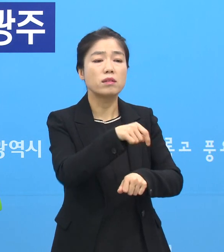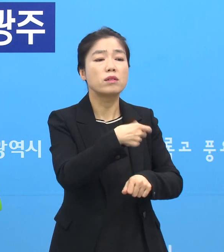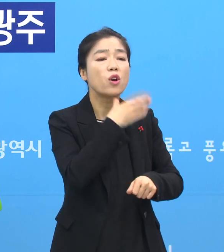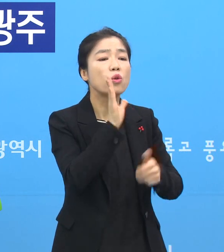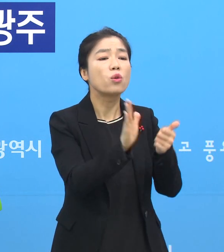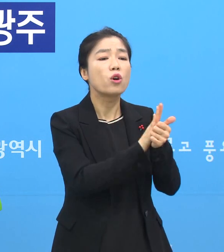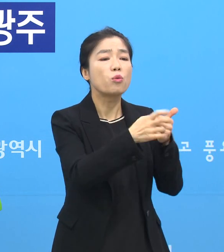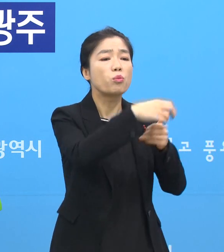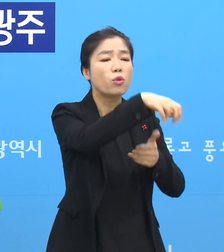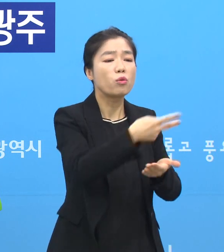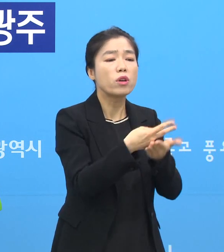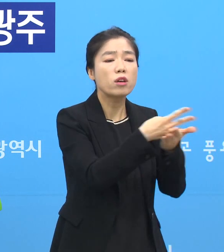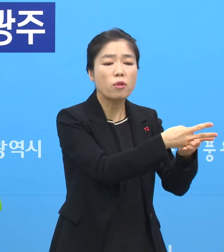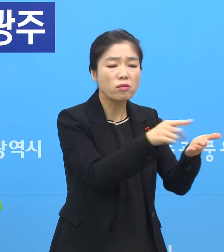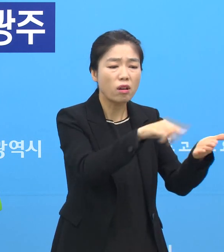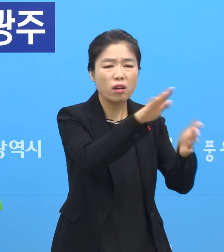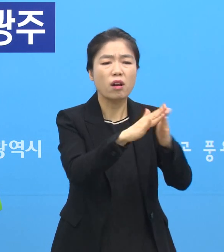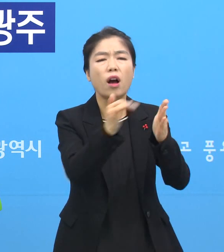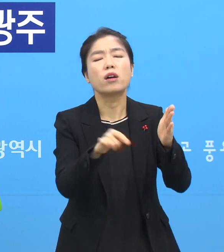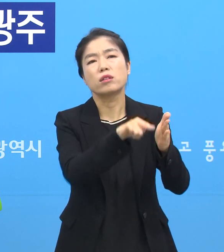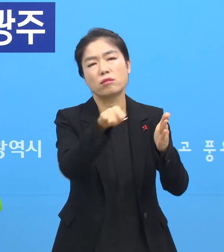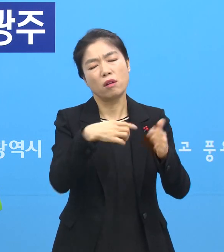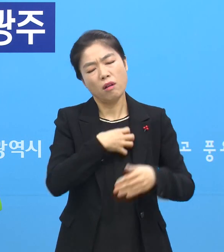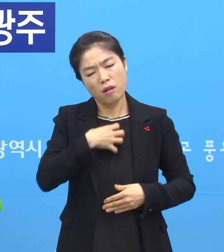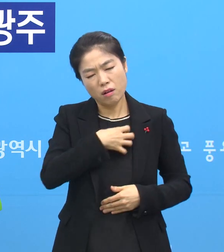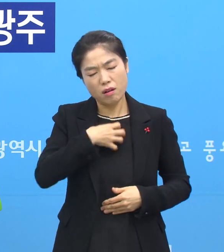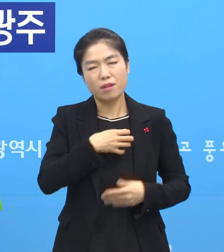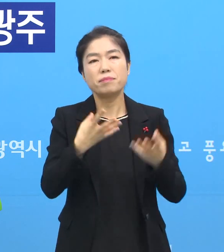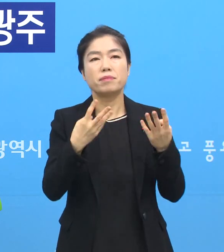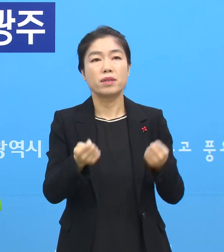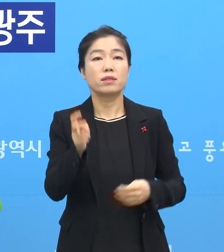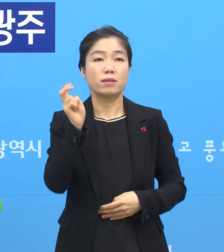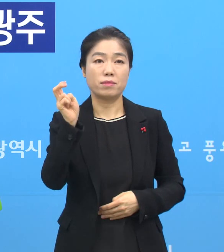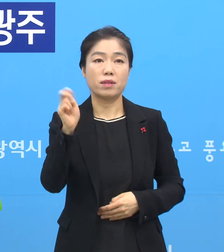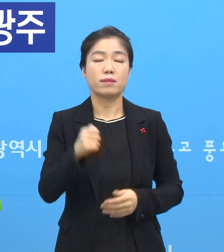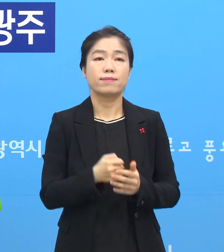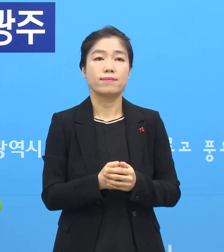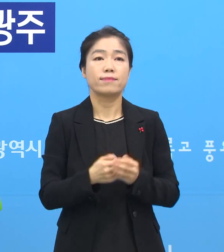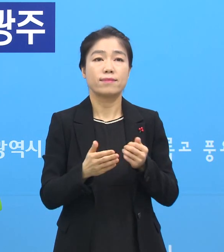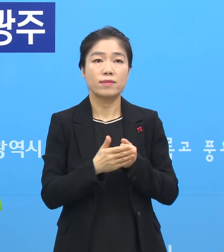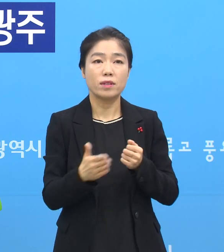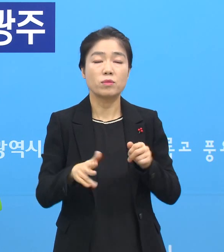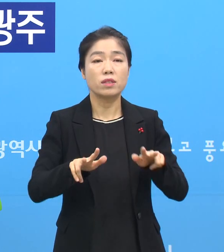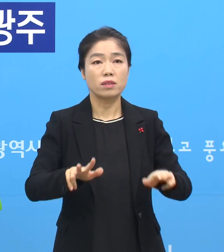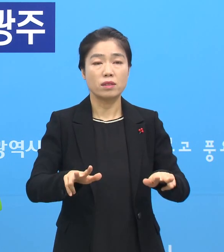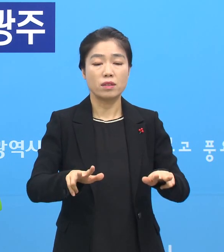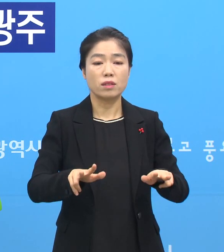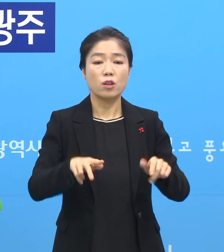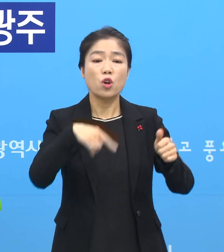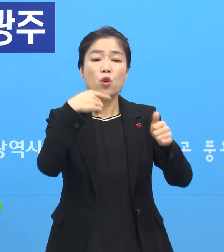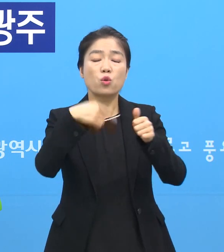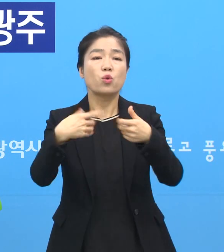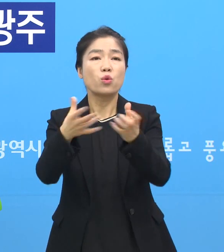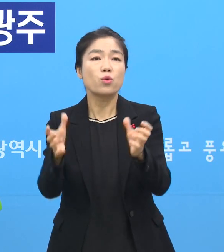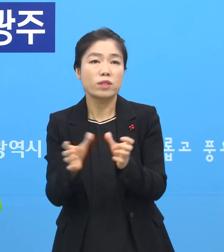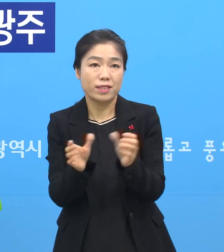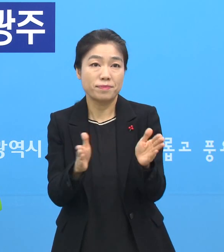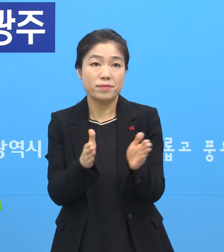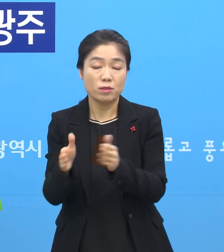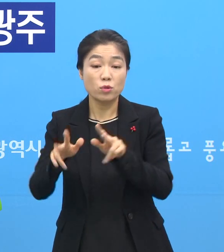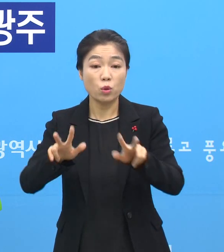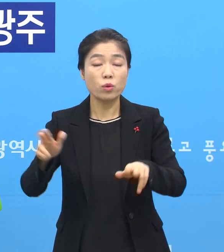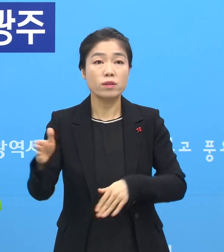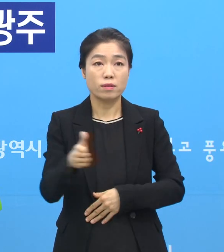입원하고 계신 보호자분들께서 많은 걱정이 있으신 것 같습니다. 그래서 저희들이 지금 또 교육팀을 별도로 꾸려서